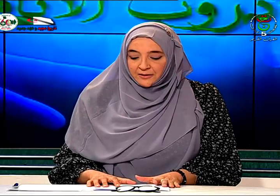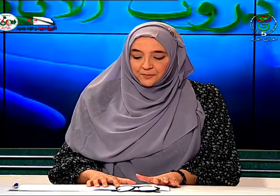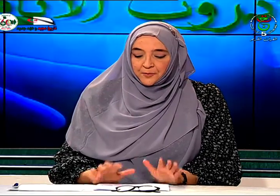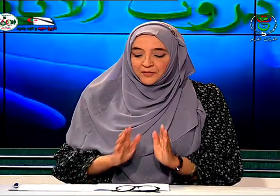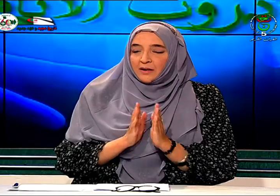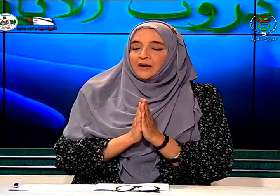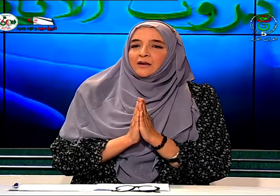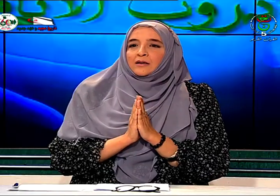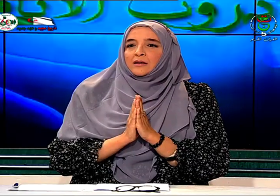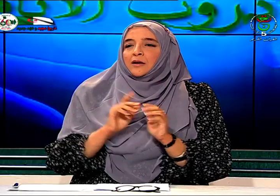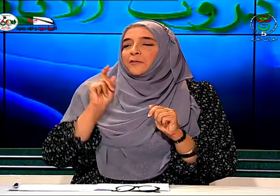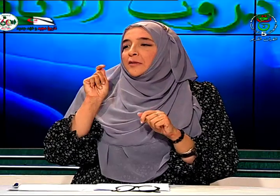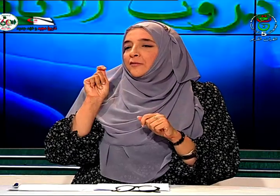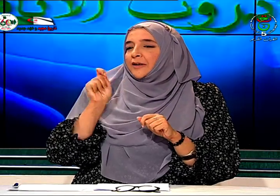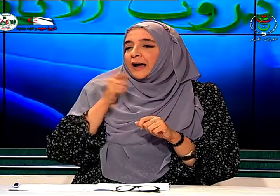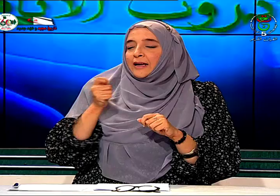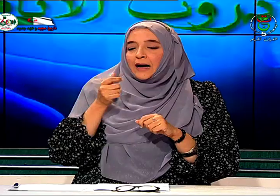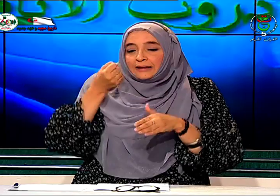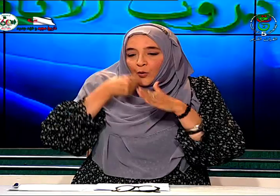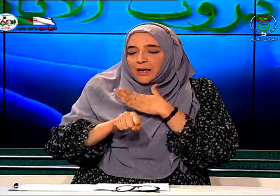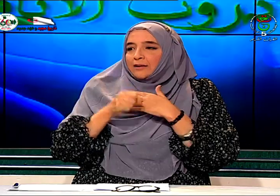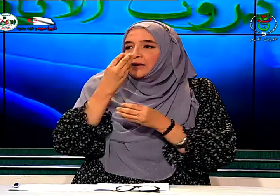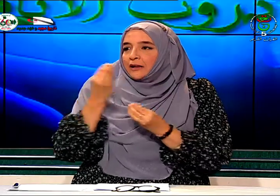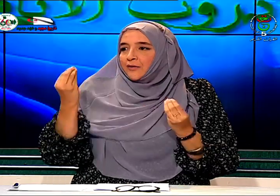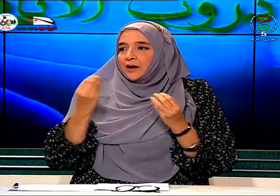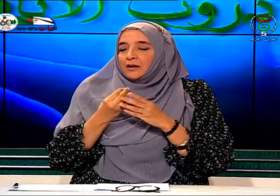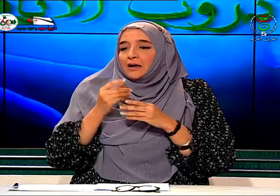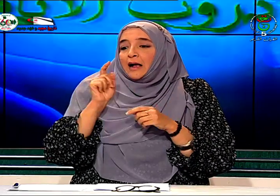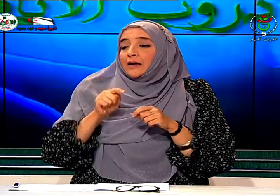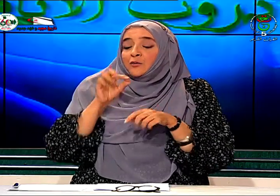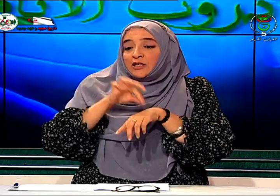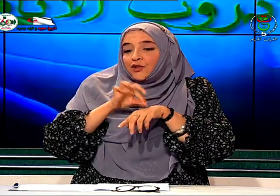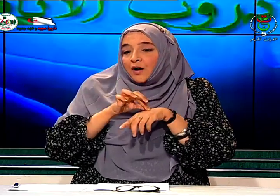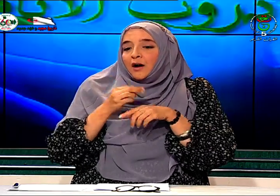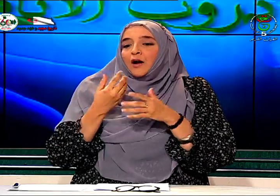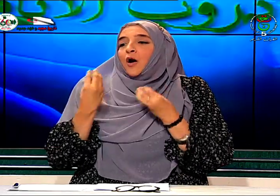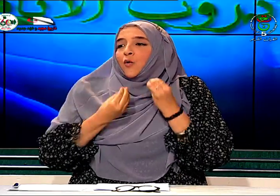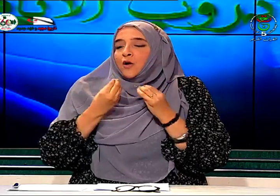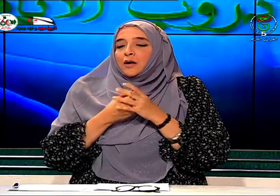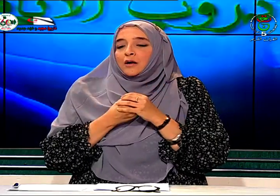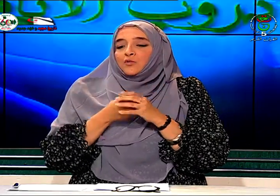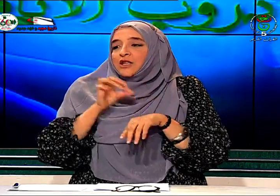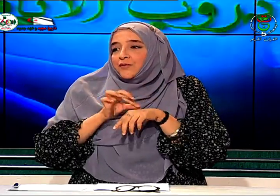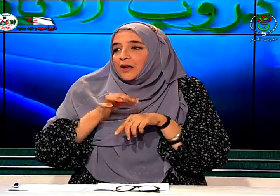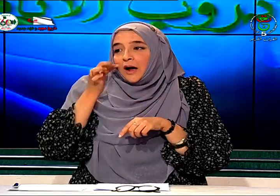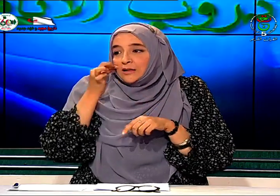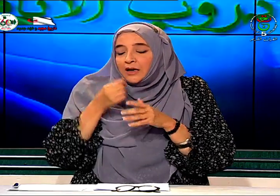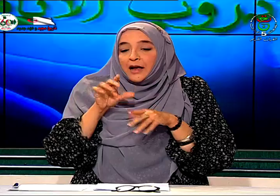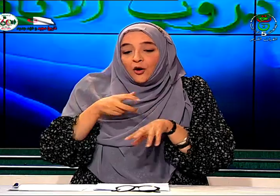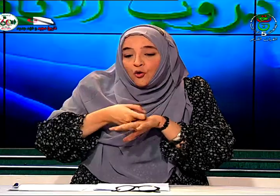في الحقيقة عند ولادة الأطفال على المستشفى أو المستشفى الخاص أن يقوم